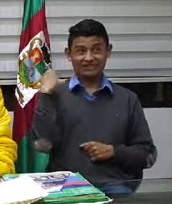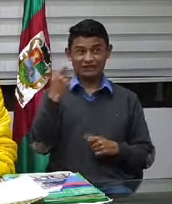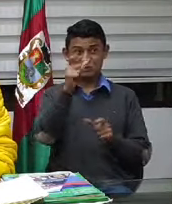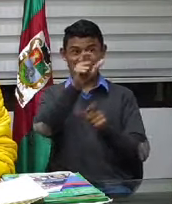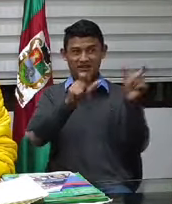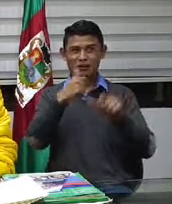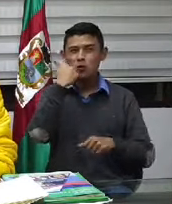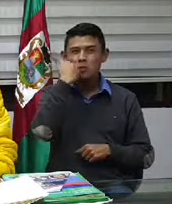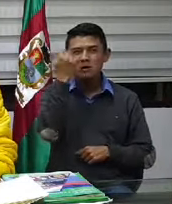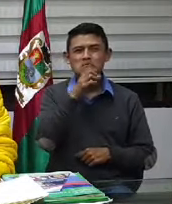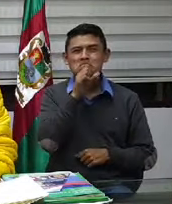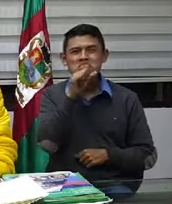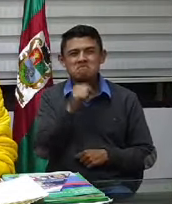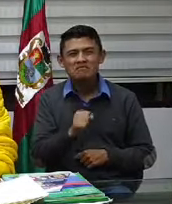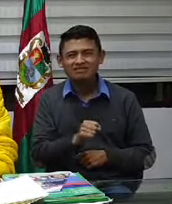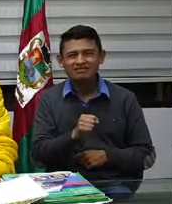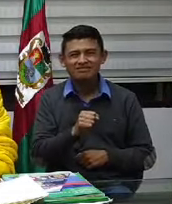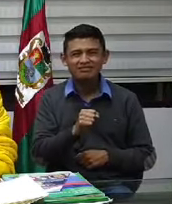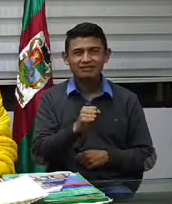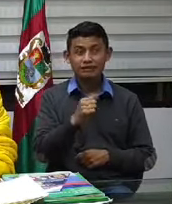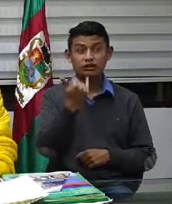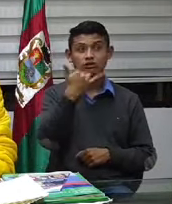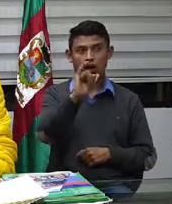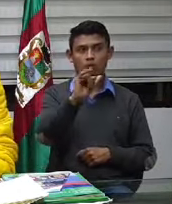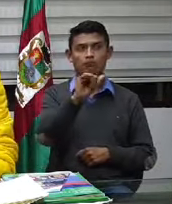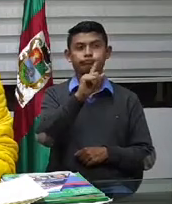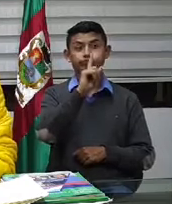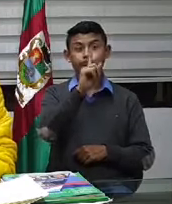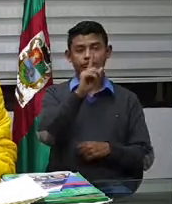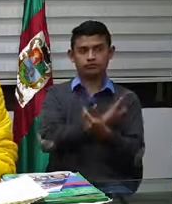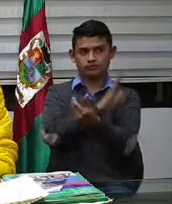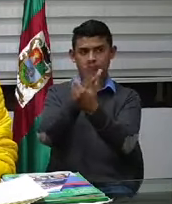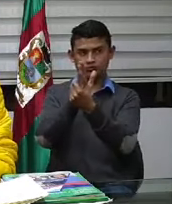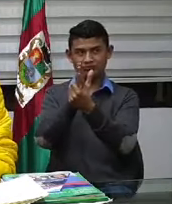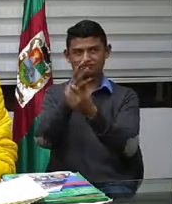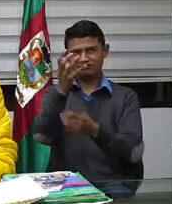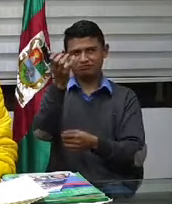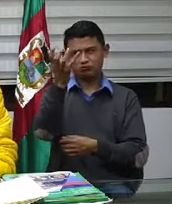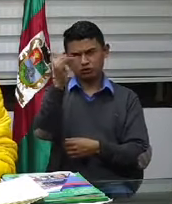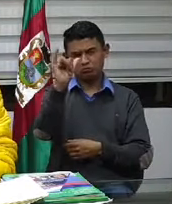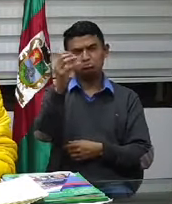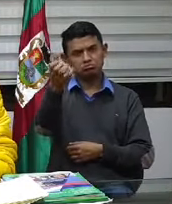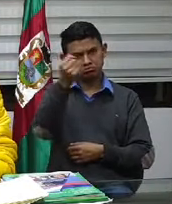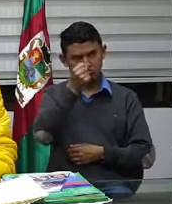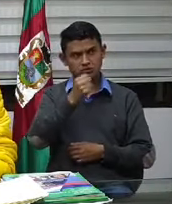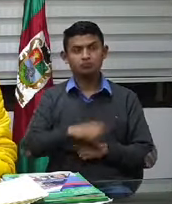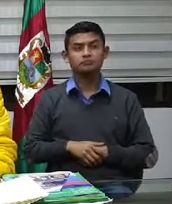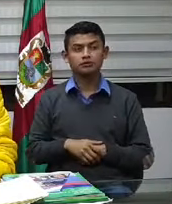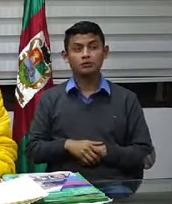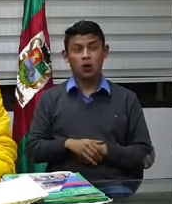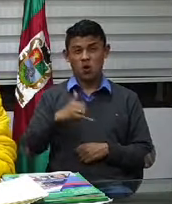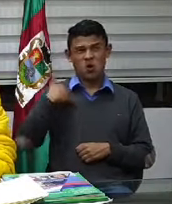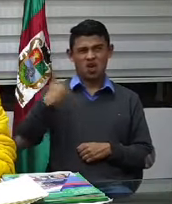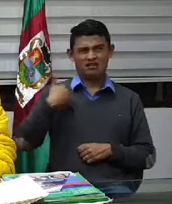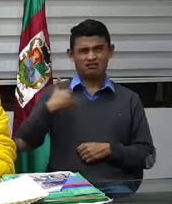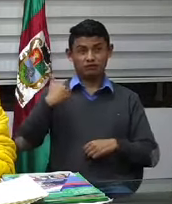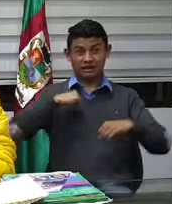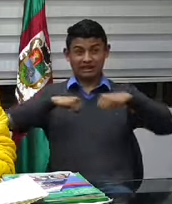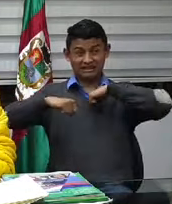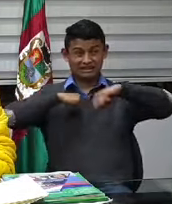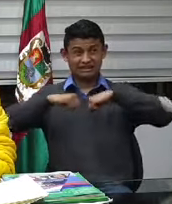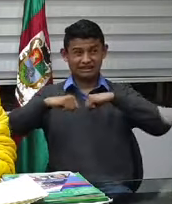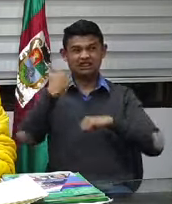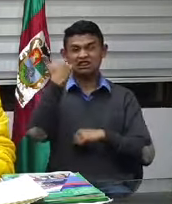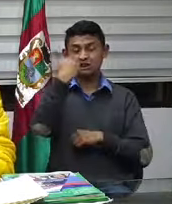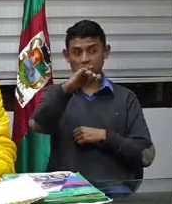han hecho el cobro de su subsidio. El 85% de los jóvenes en acción también ya han cobrado ese dinero.